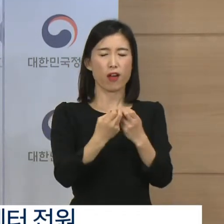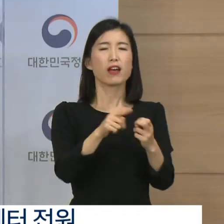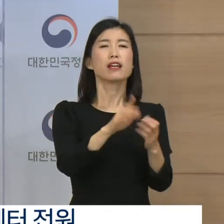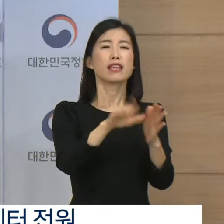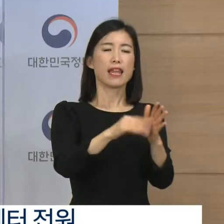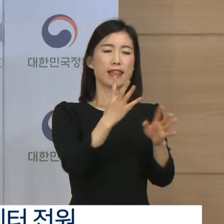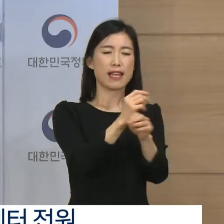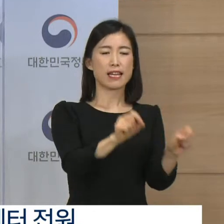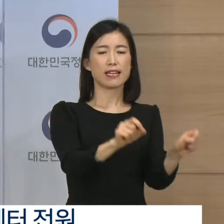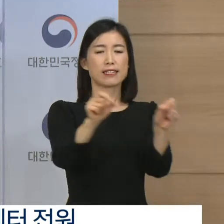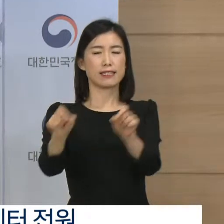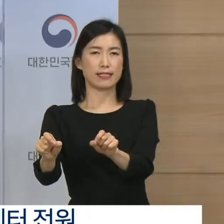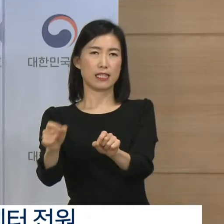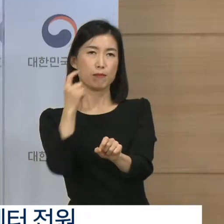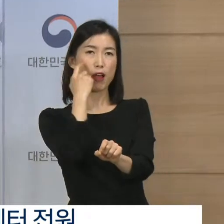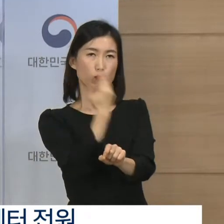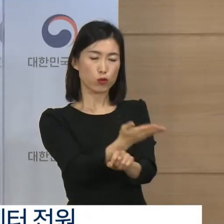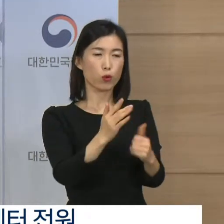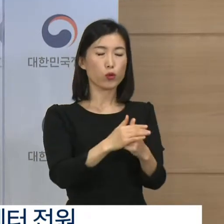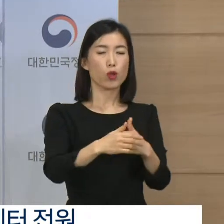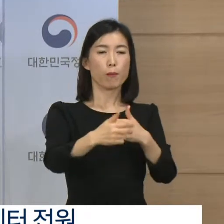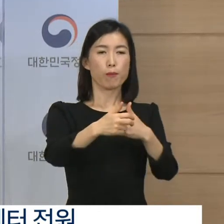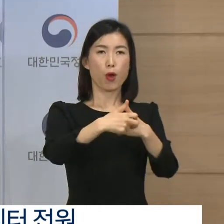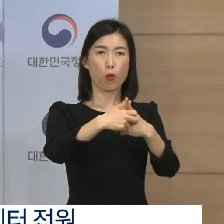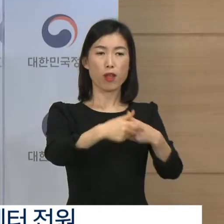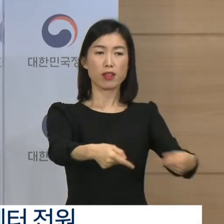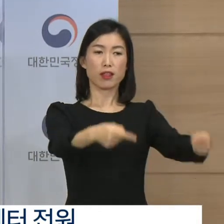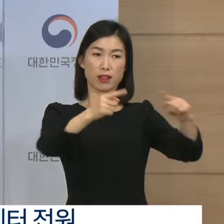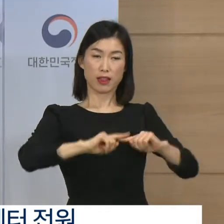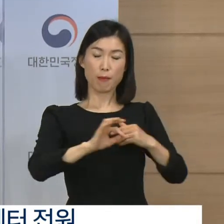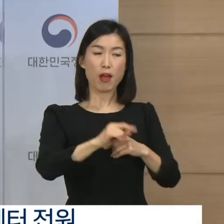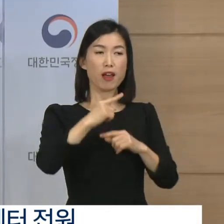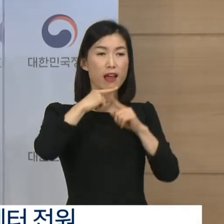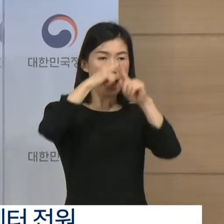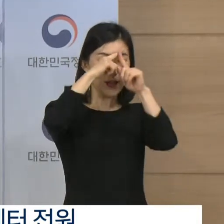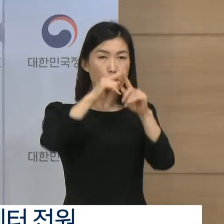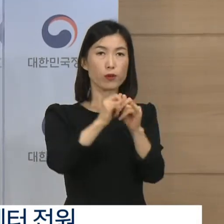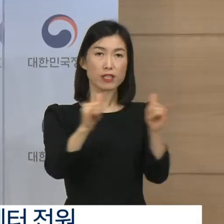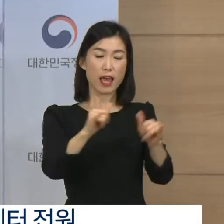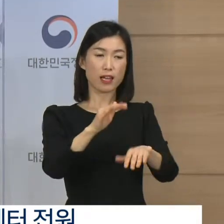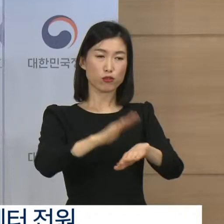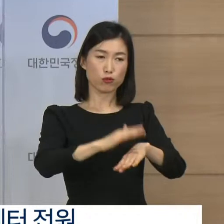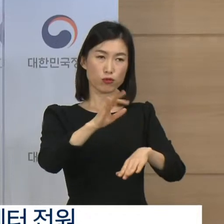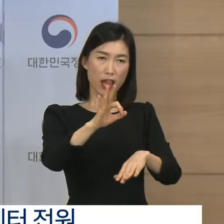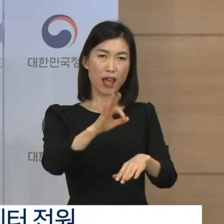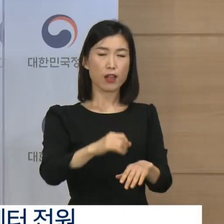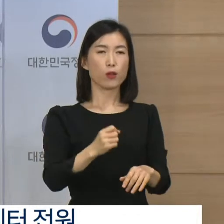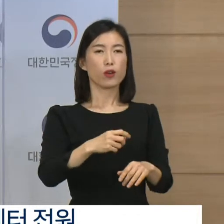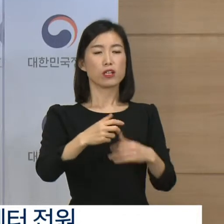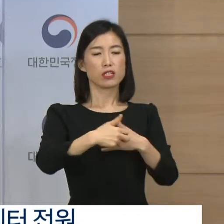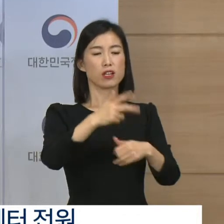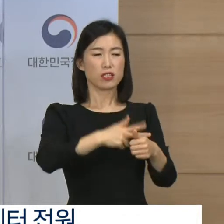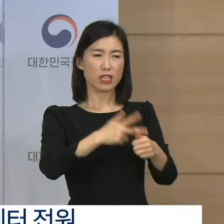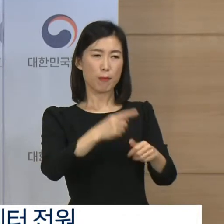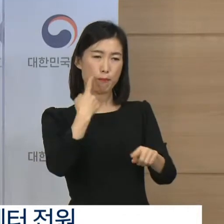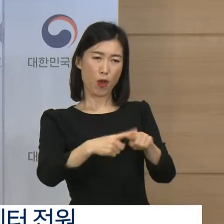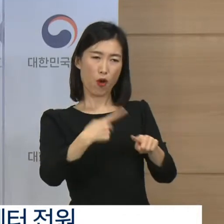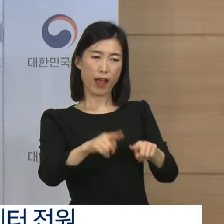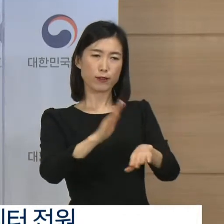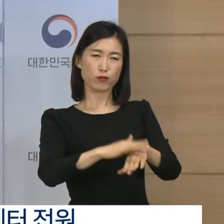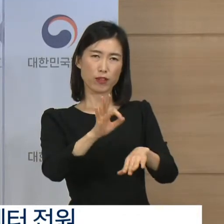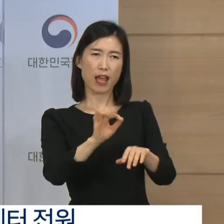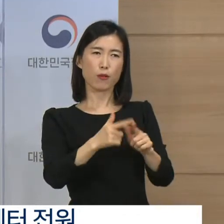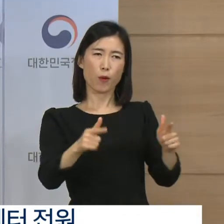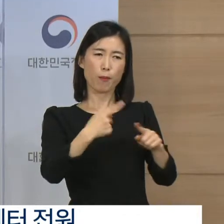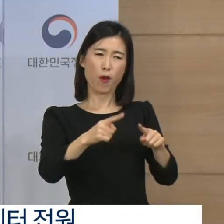참여 병원에 대해서는 간호인력수당직업, 의료질평가가산 등 평가가산도 제공할 것입니다.